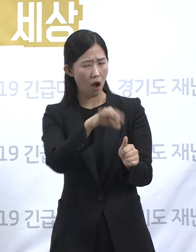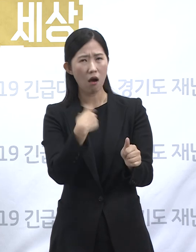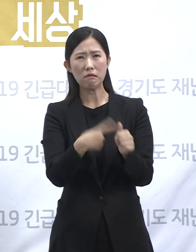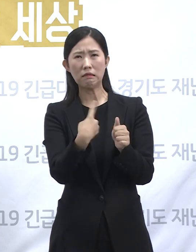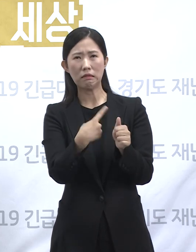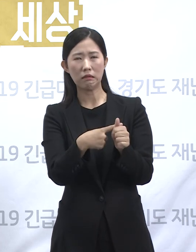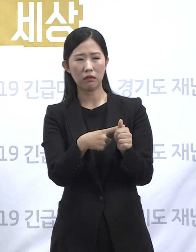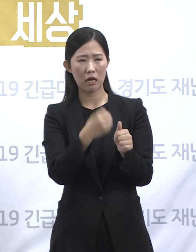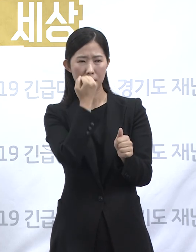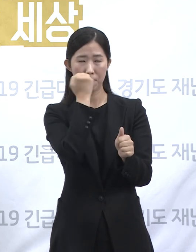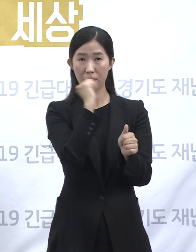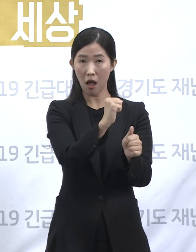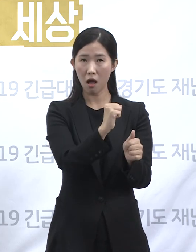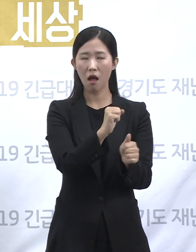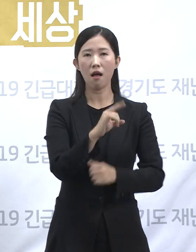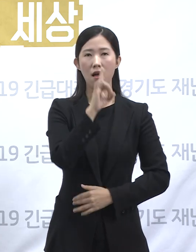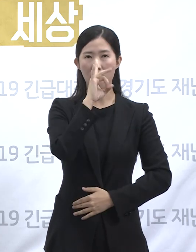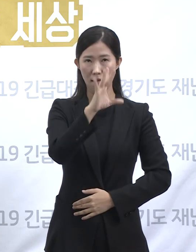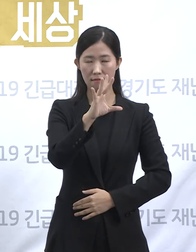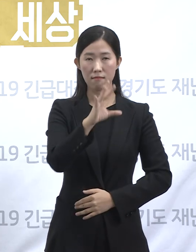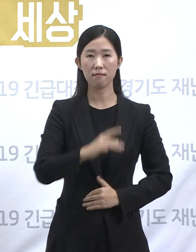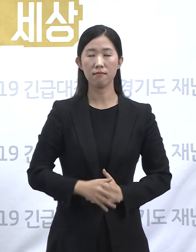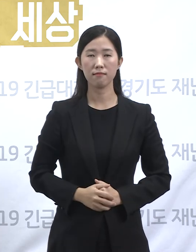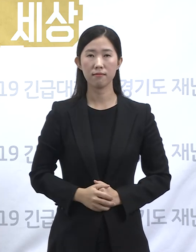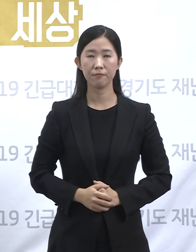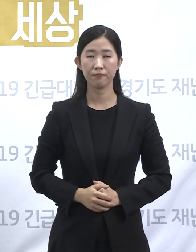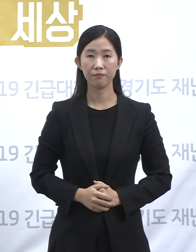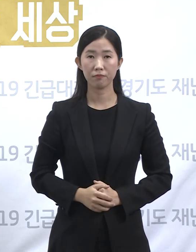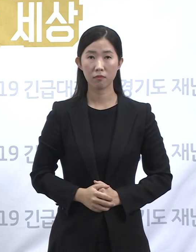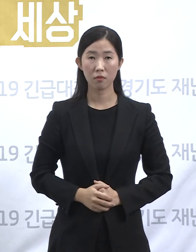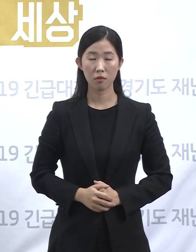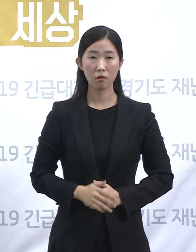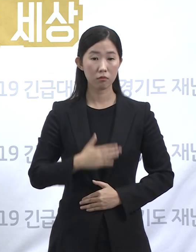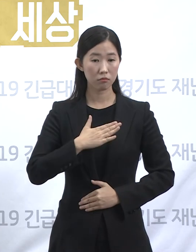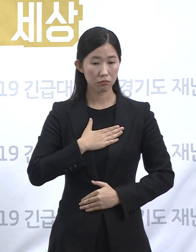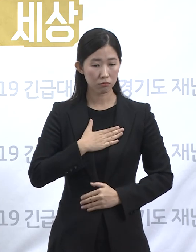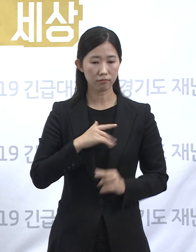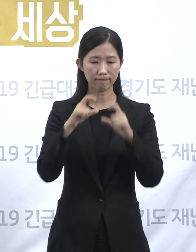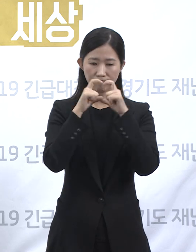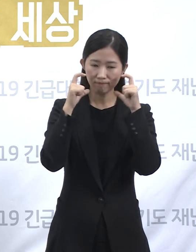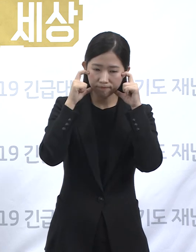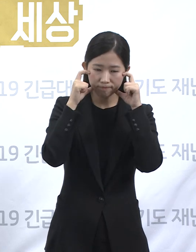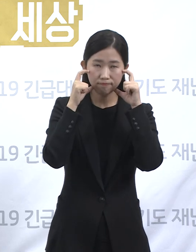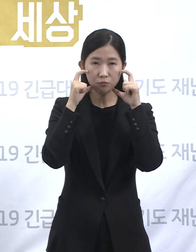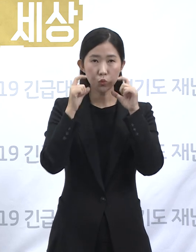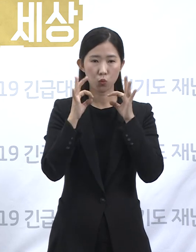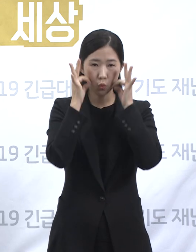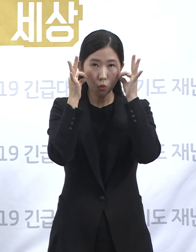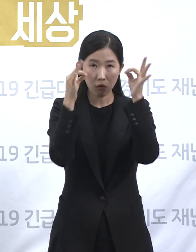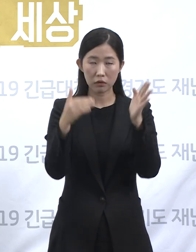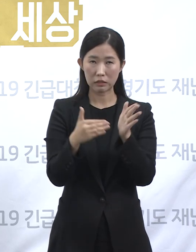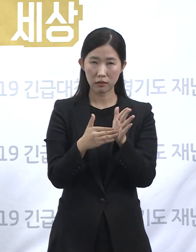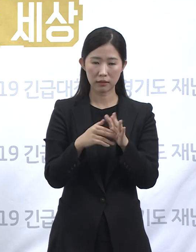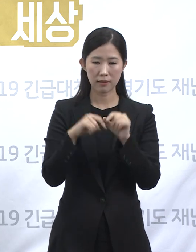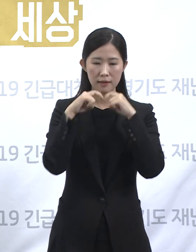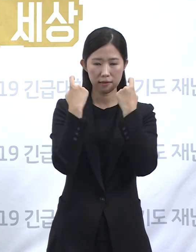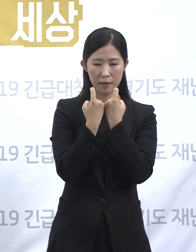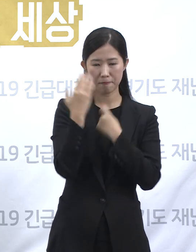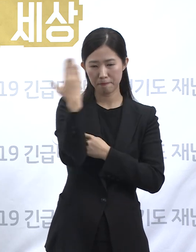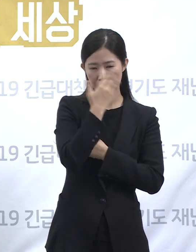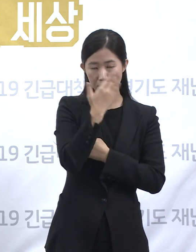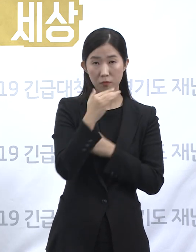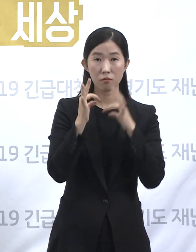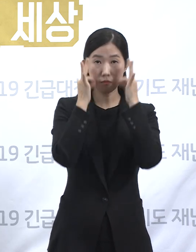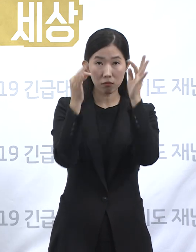과정이 원리에 맞고 승실했다면 불가학력적인 결과들에 대해선 관용하고 서로